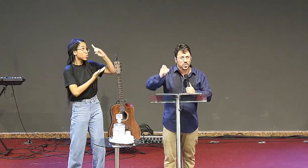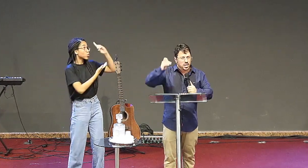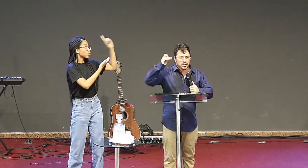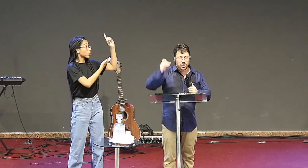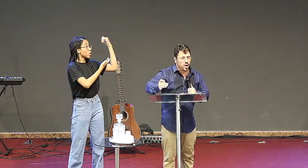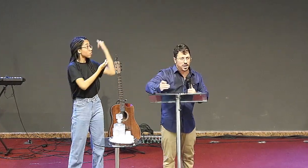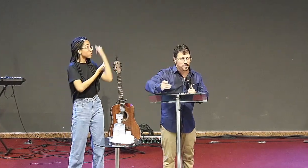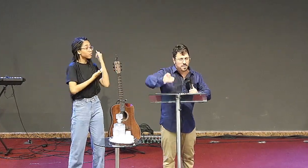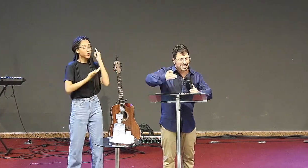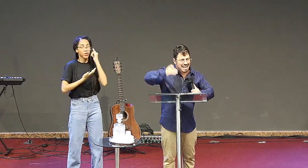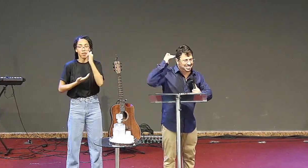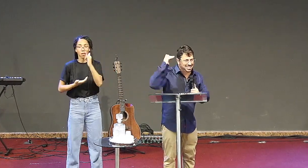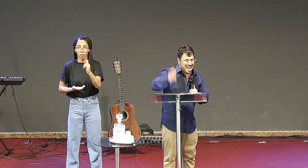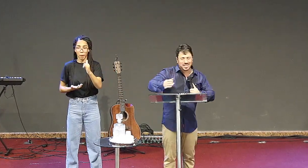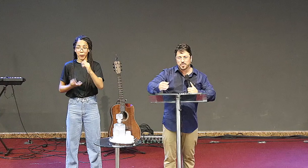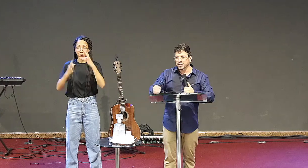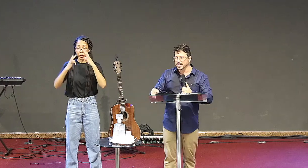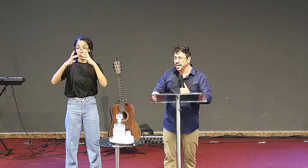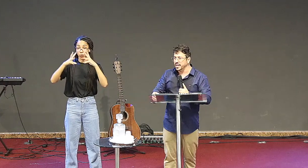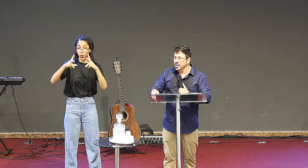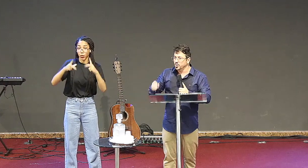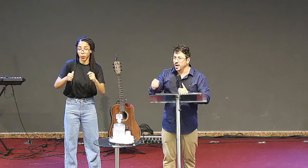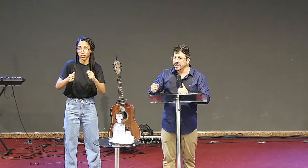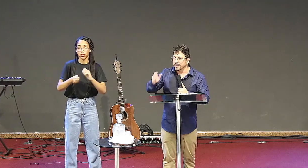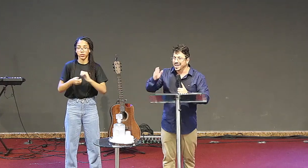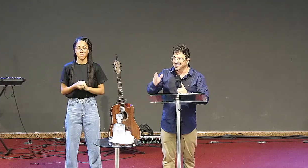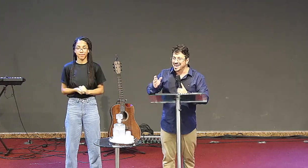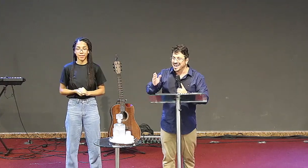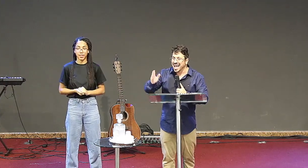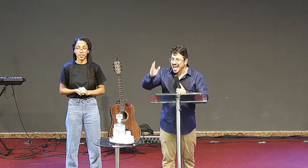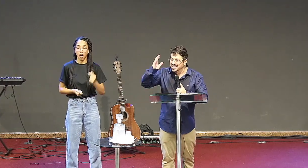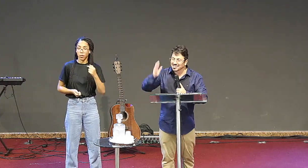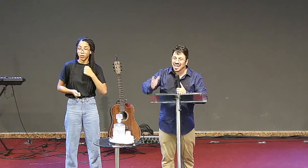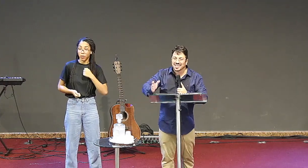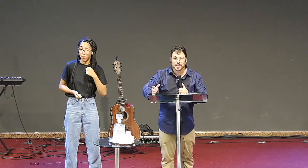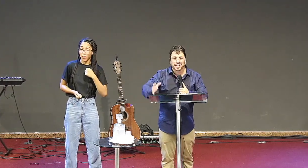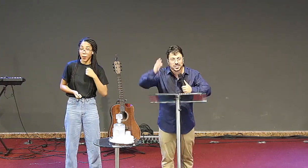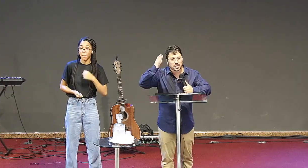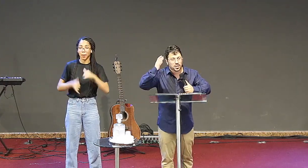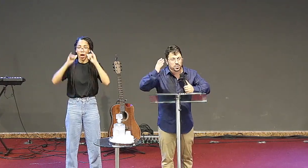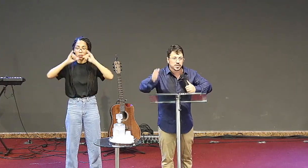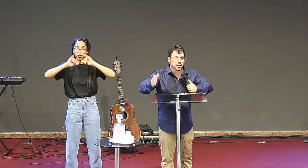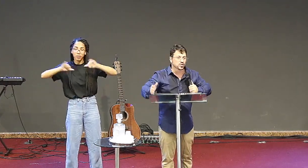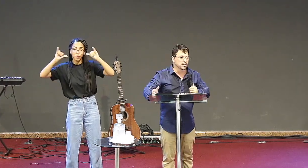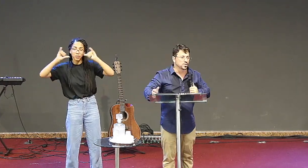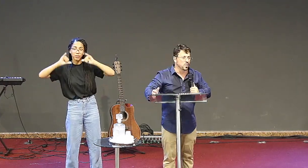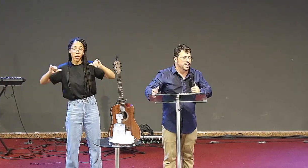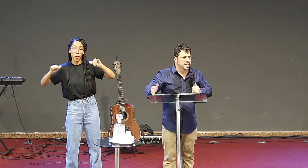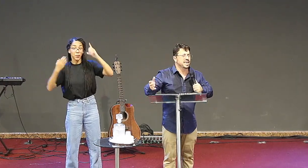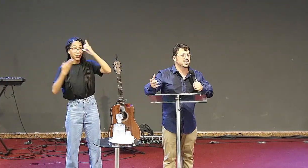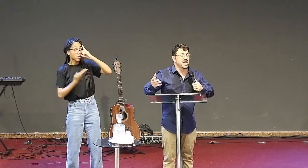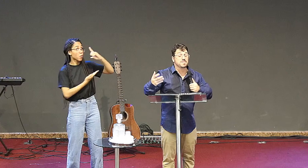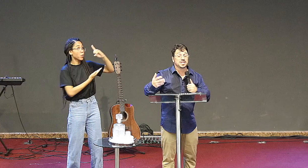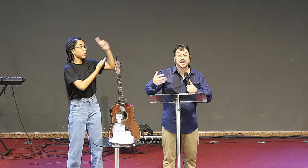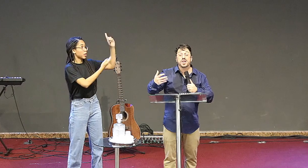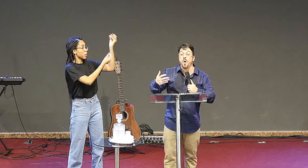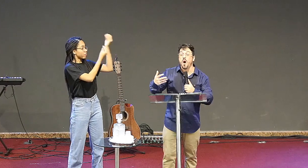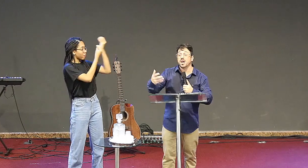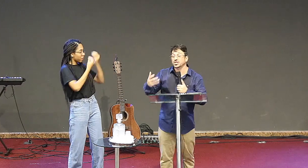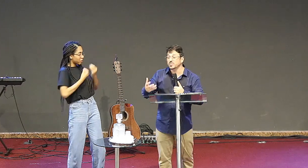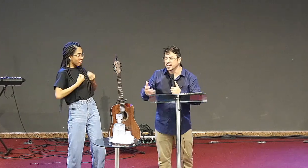atenção, não estou aqui para mandar indireta para ninguém, estou aqui para entregar exatamente o que Deus mandou e que Ele tenha